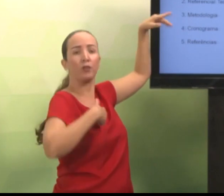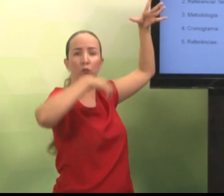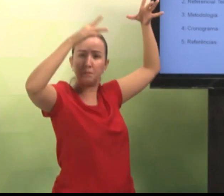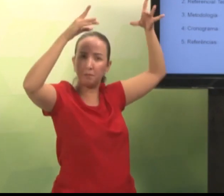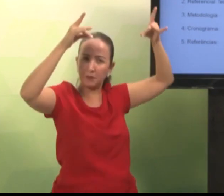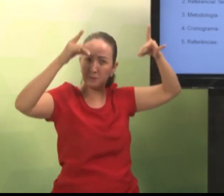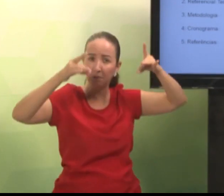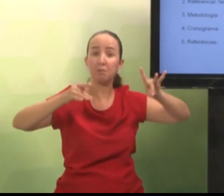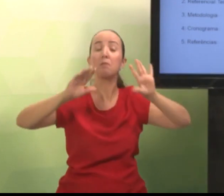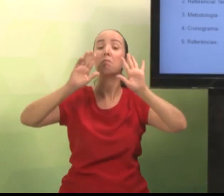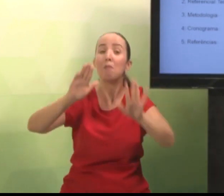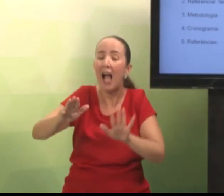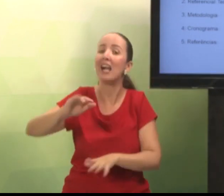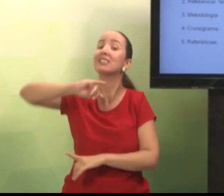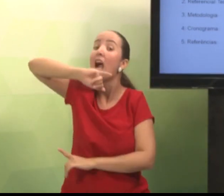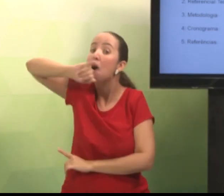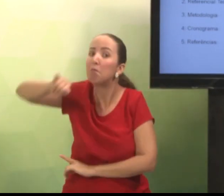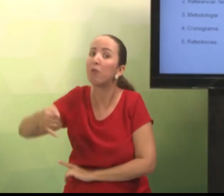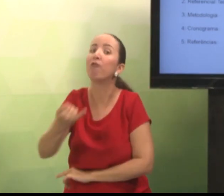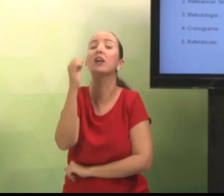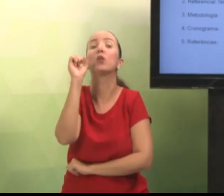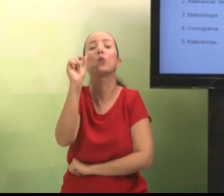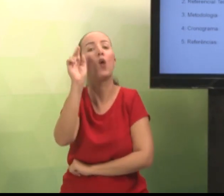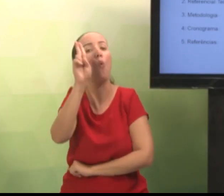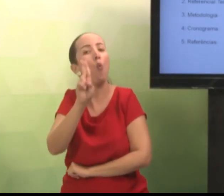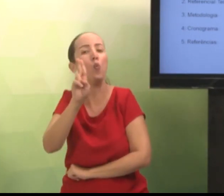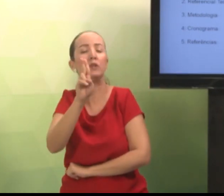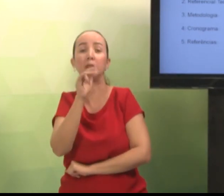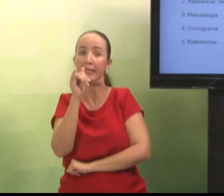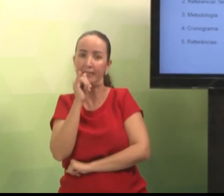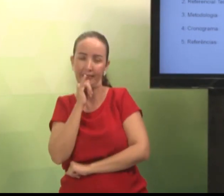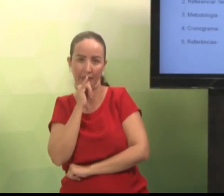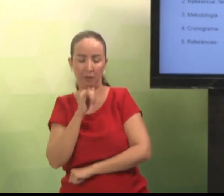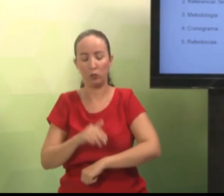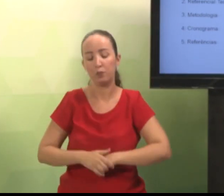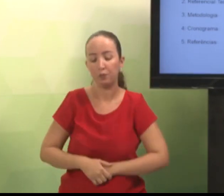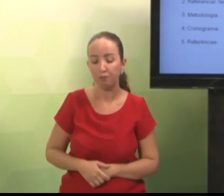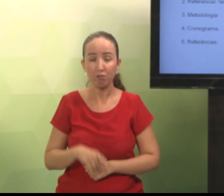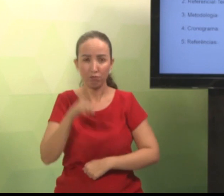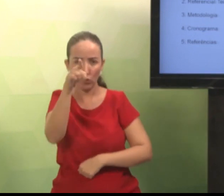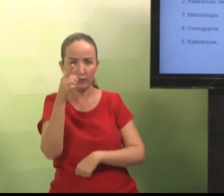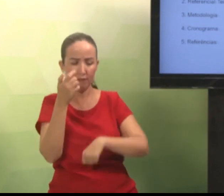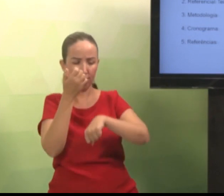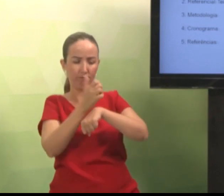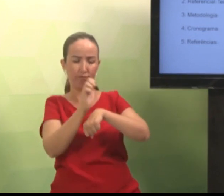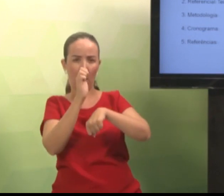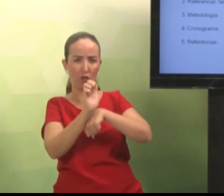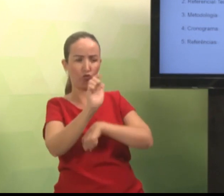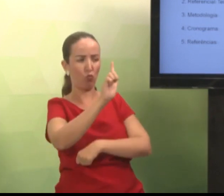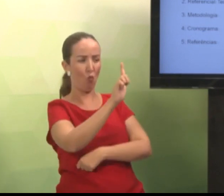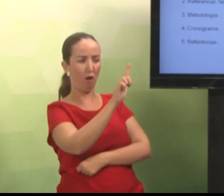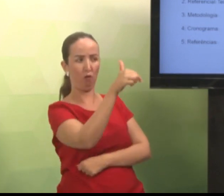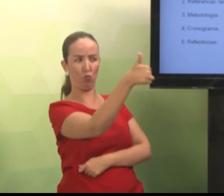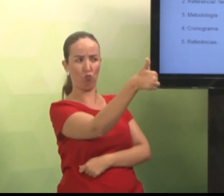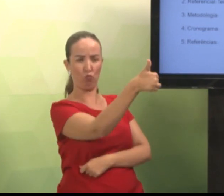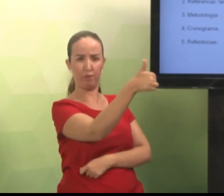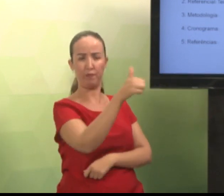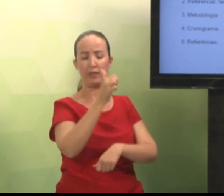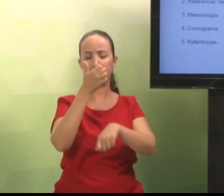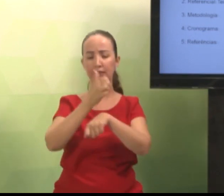Aqui, vamos explicar todos estes. Cronograma, referência. Então, se vocês forem fazer o